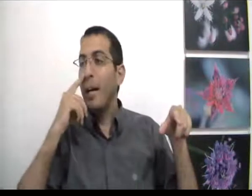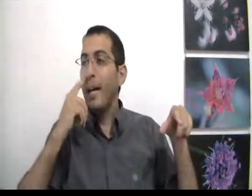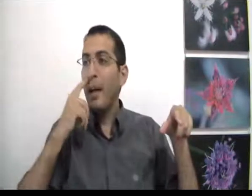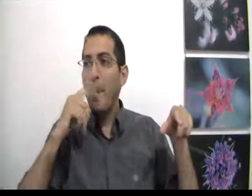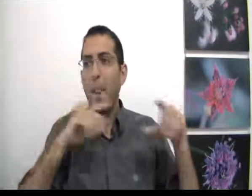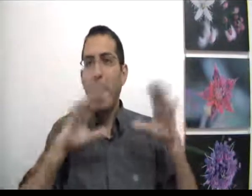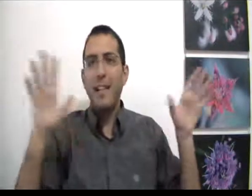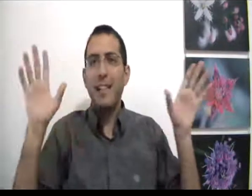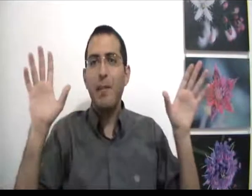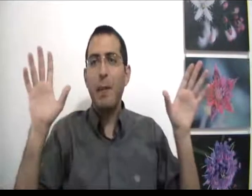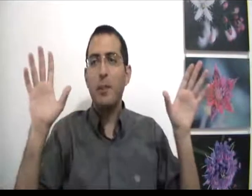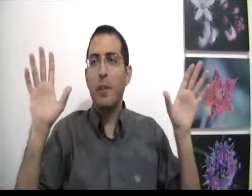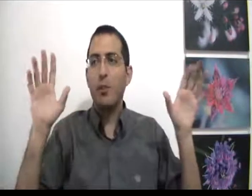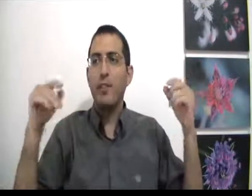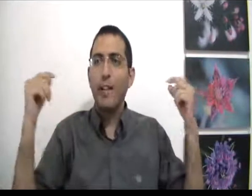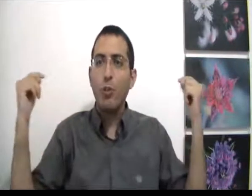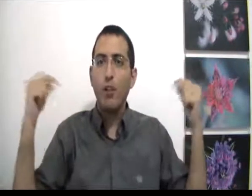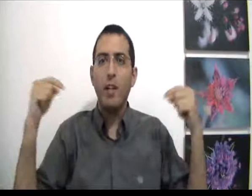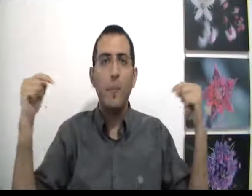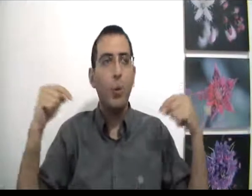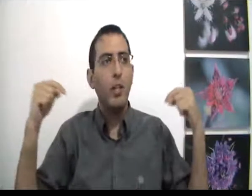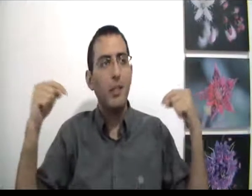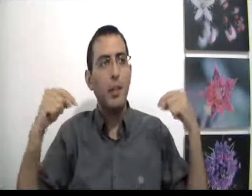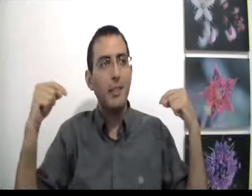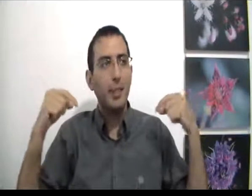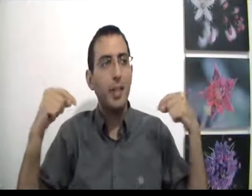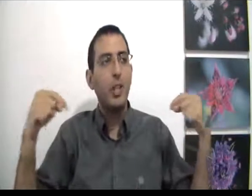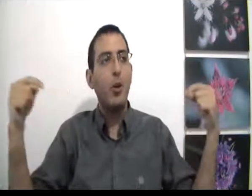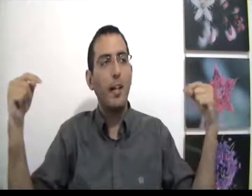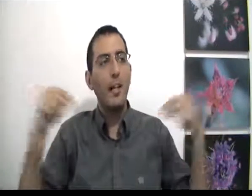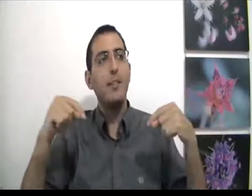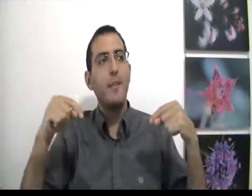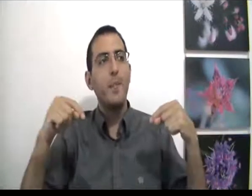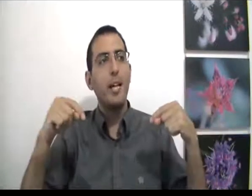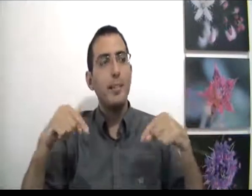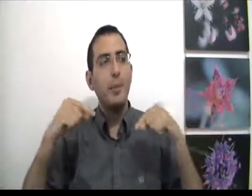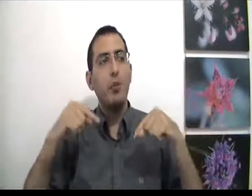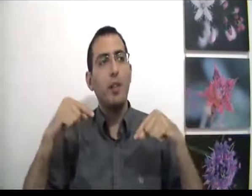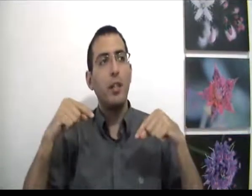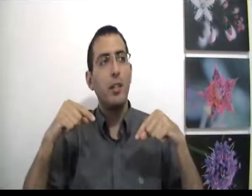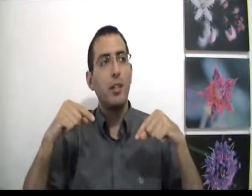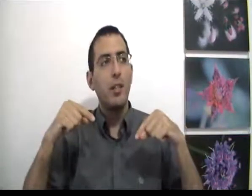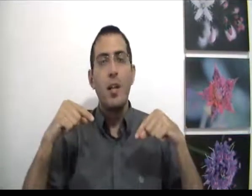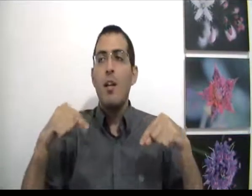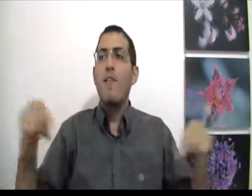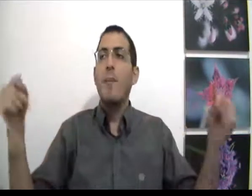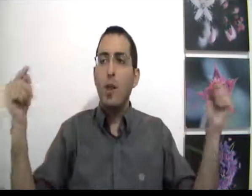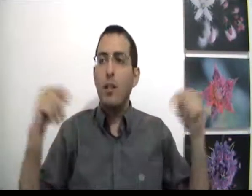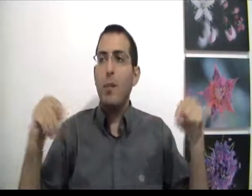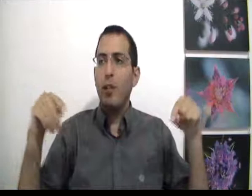אחר אז זה אף פעם לא מספיק טוב כי הטוב אמור לנובע מעצמך כשהכל אחד אז תמיד טוב לך ואם לא תמיד טוב